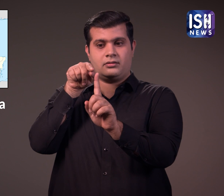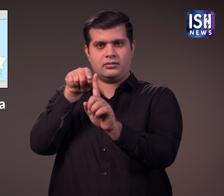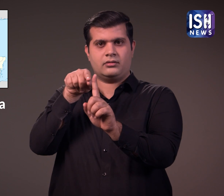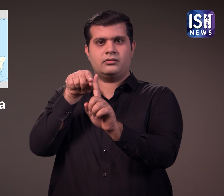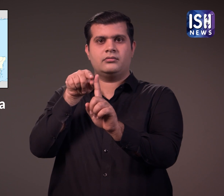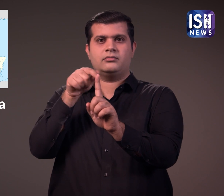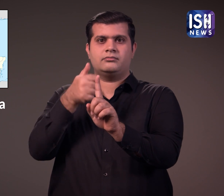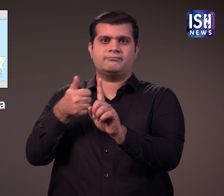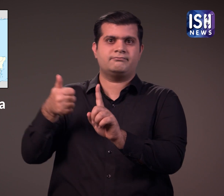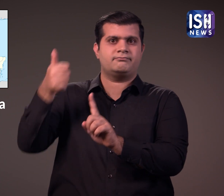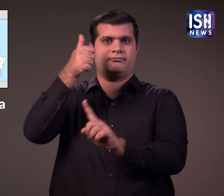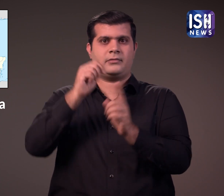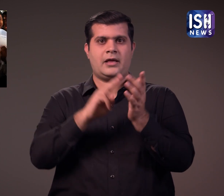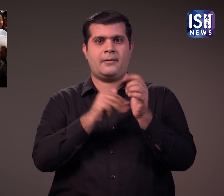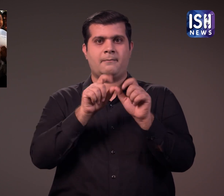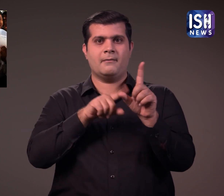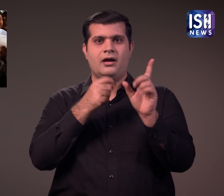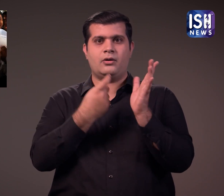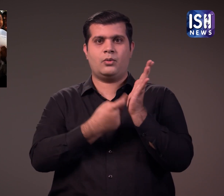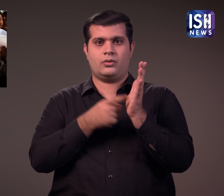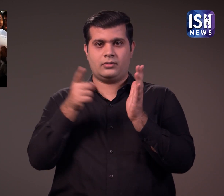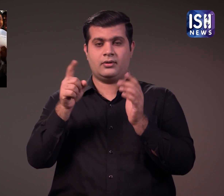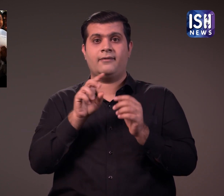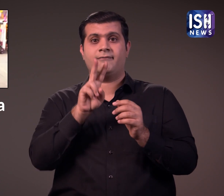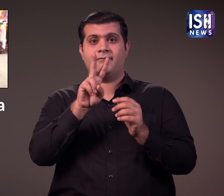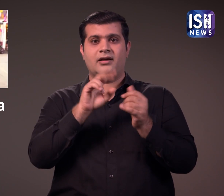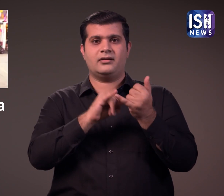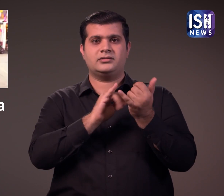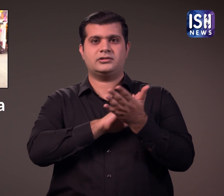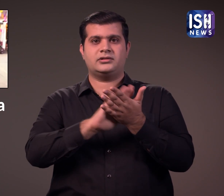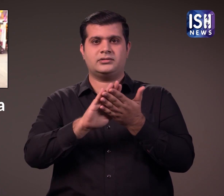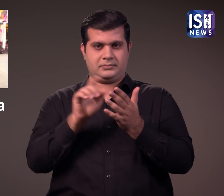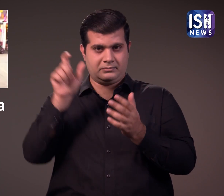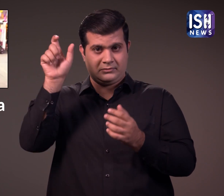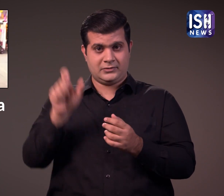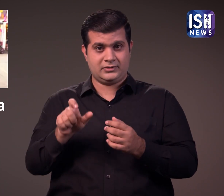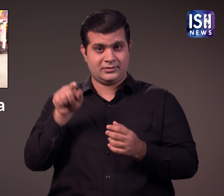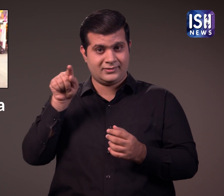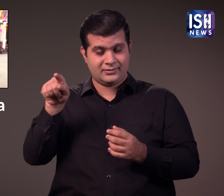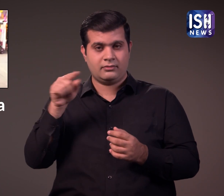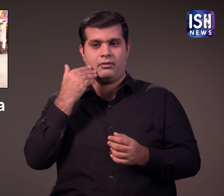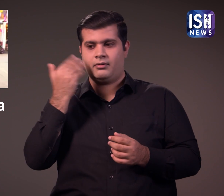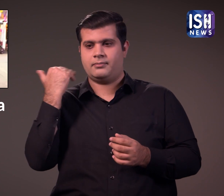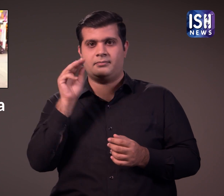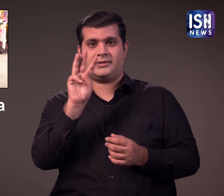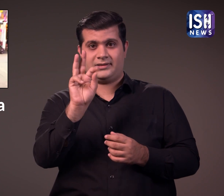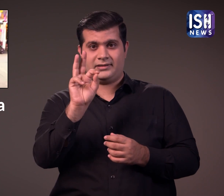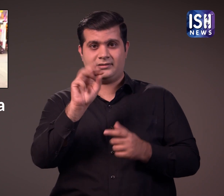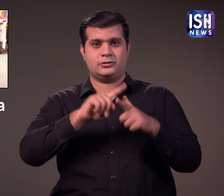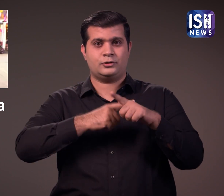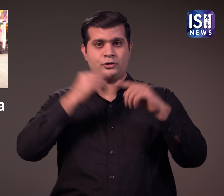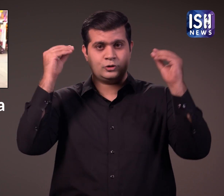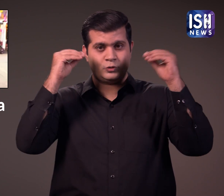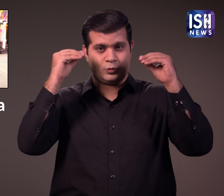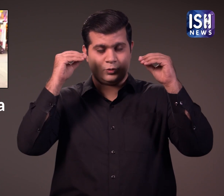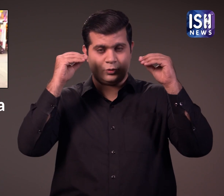हुआ में लूला के महापौर है 30 जून 2022 को महापौर ने